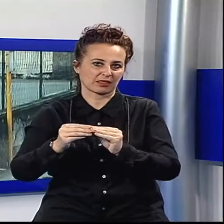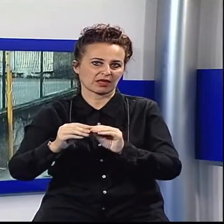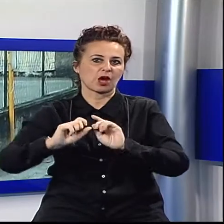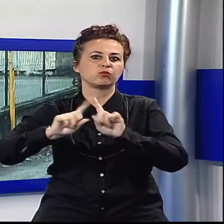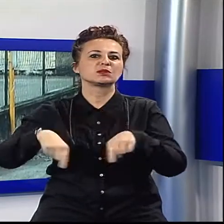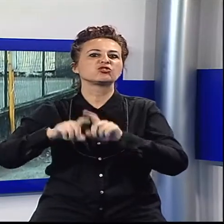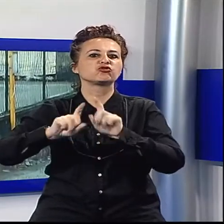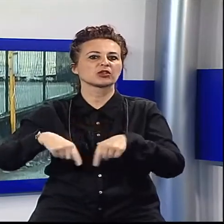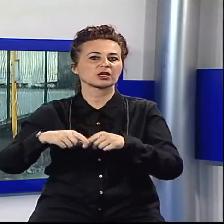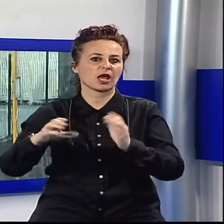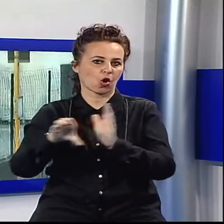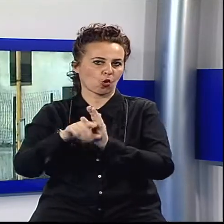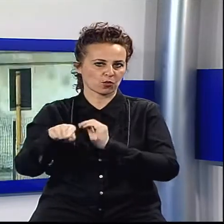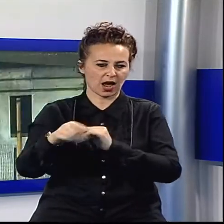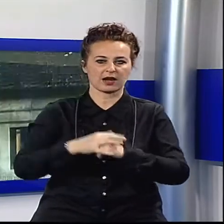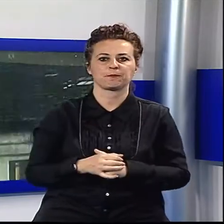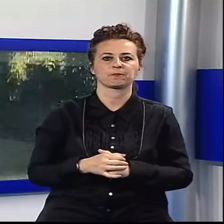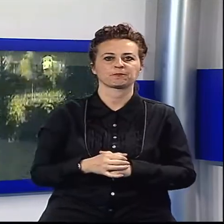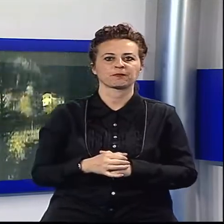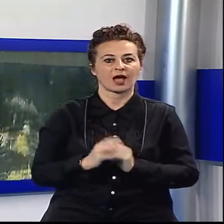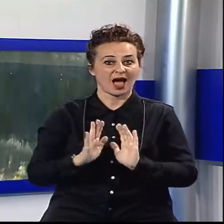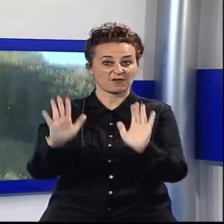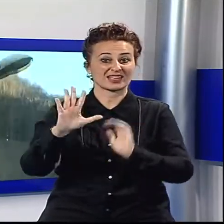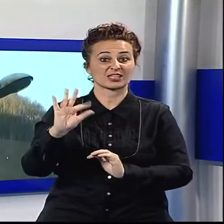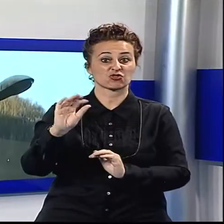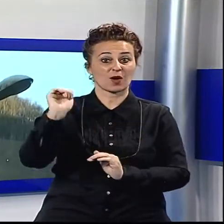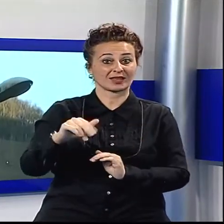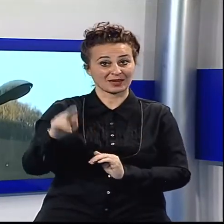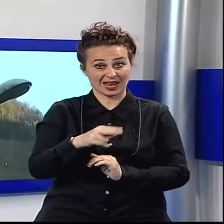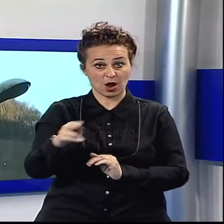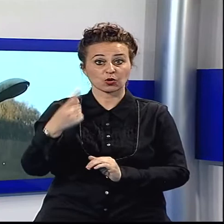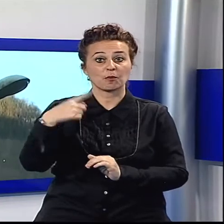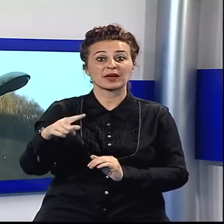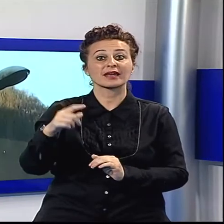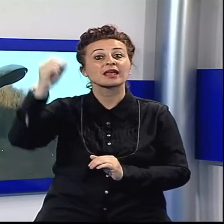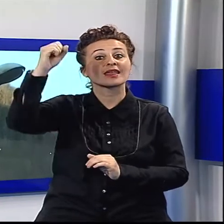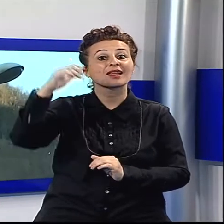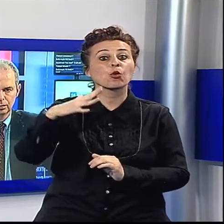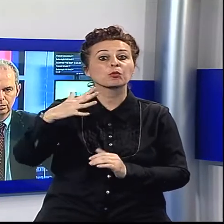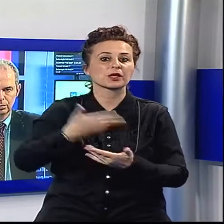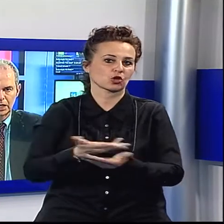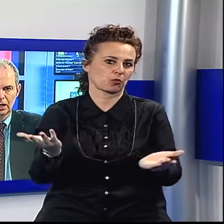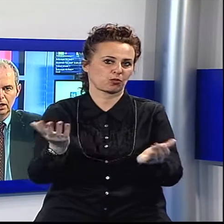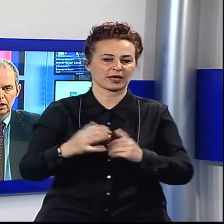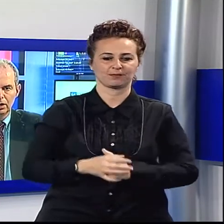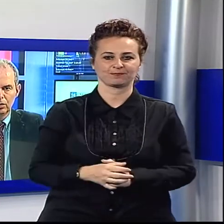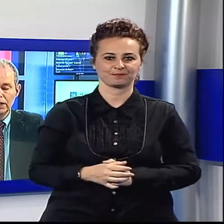Il finanziamento si completa poi con altri 50 mila euro che saranno destinati all'illuminazione pubblica. Questi